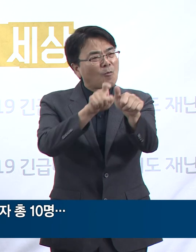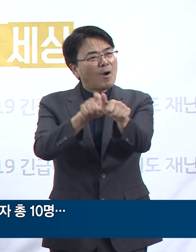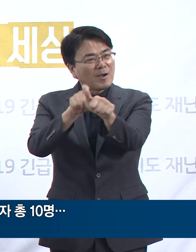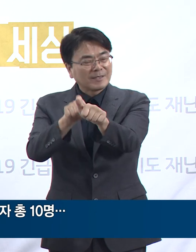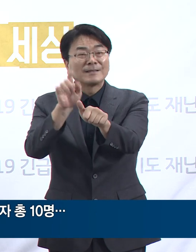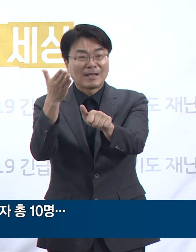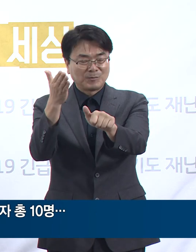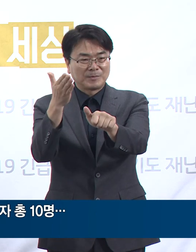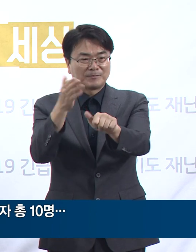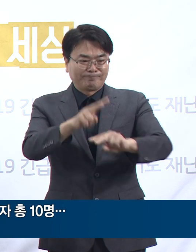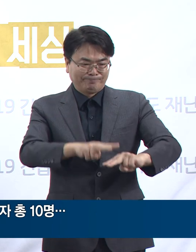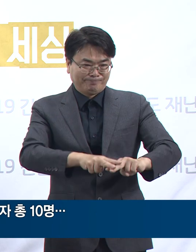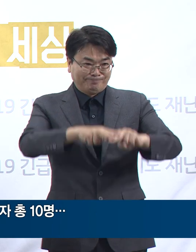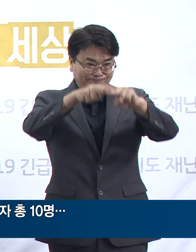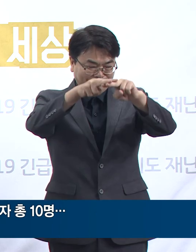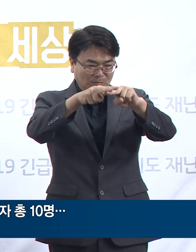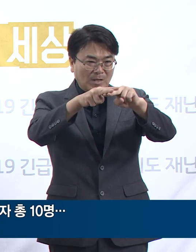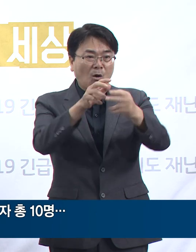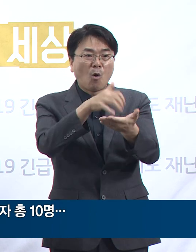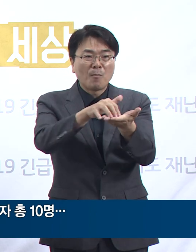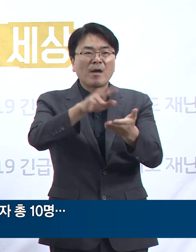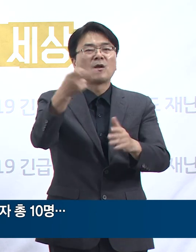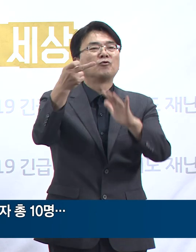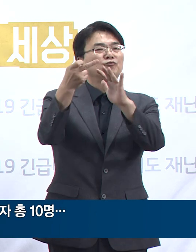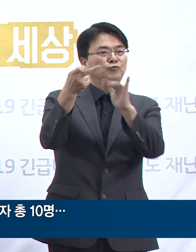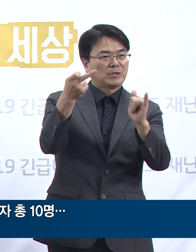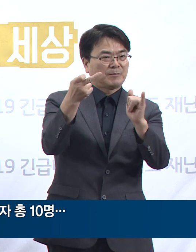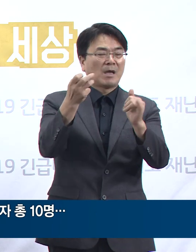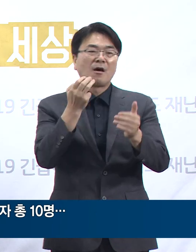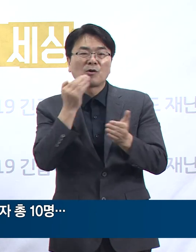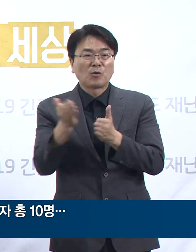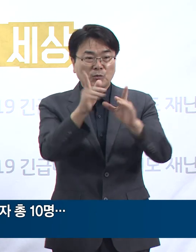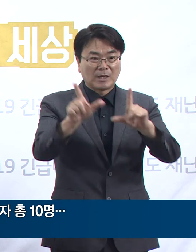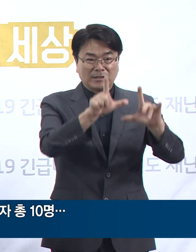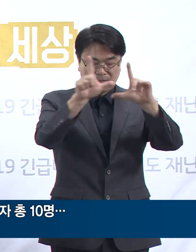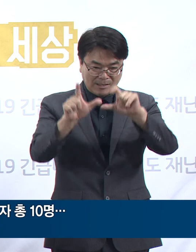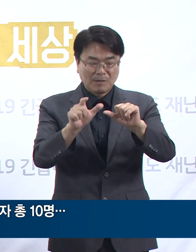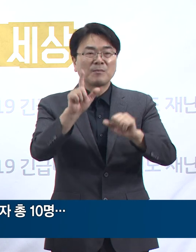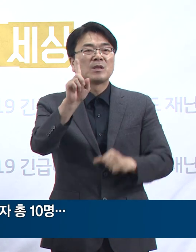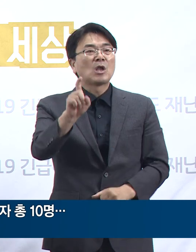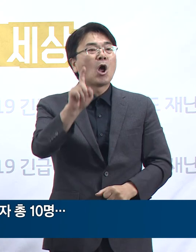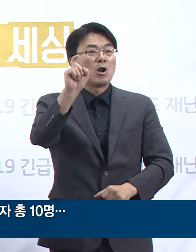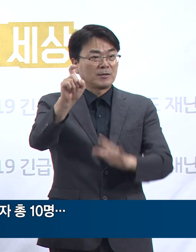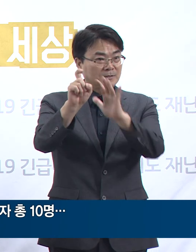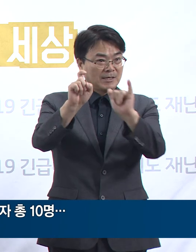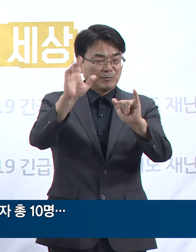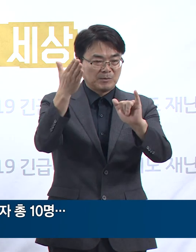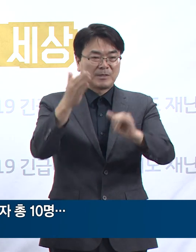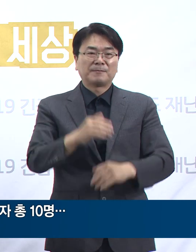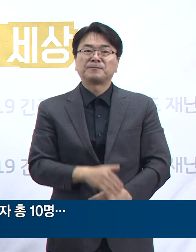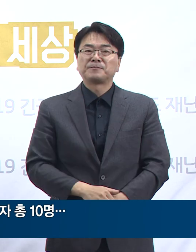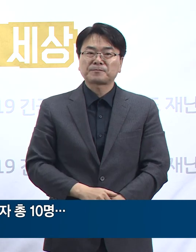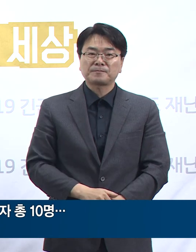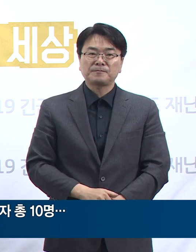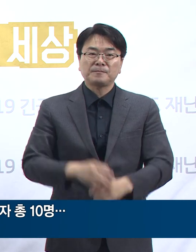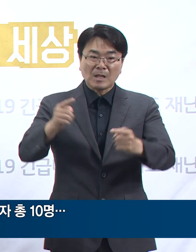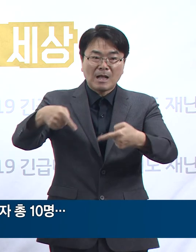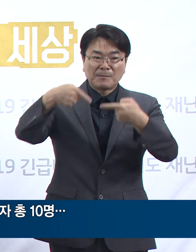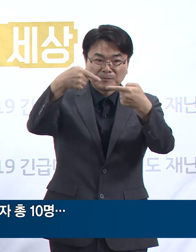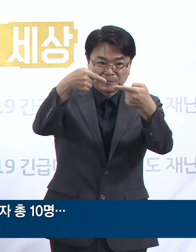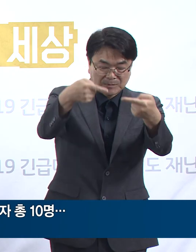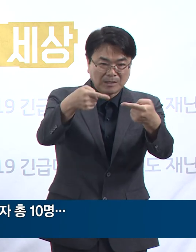확진자는 서울 포함 총 12명으로 도내 확진자는 10명입니다. 동일 날짜에 산악회 모임에 참석했던